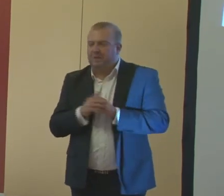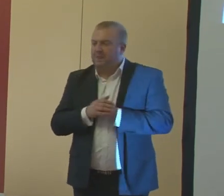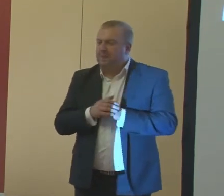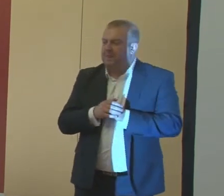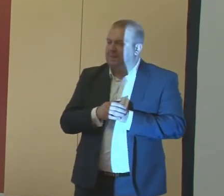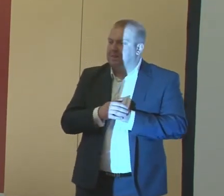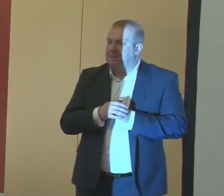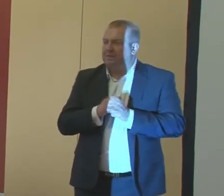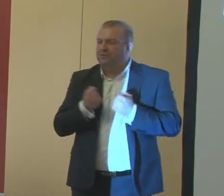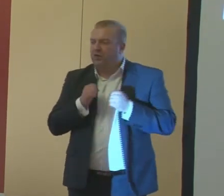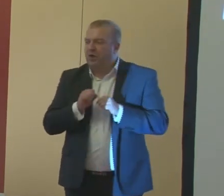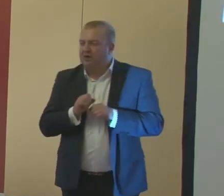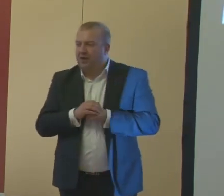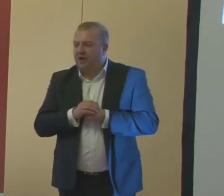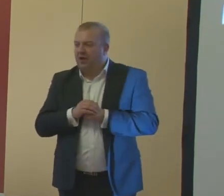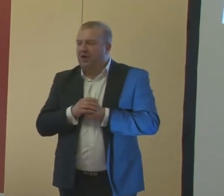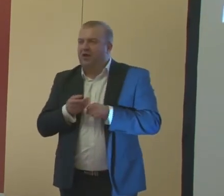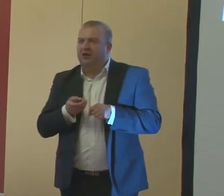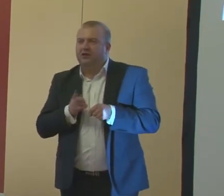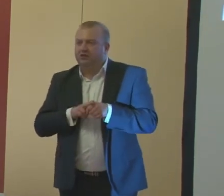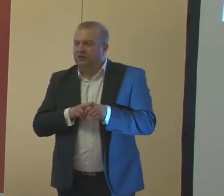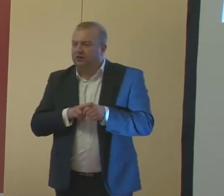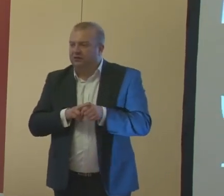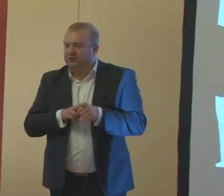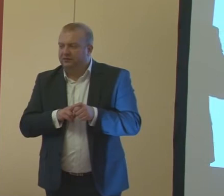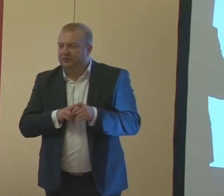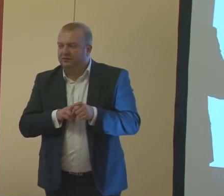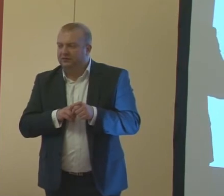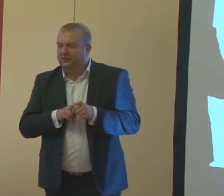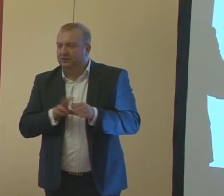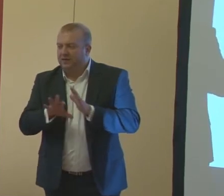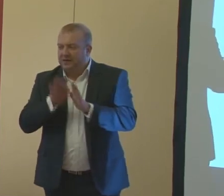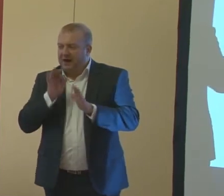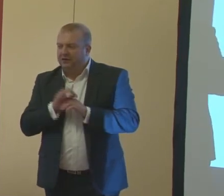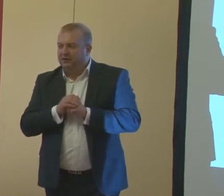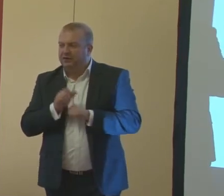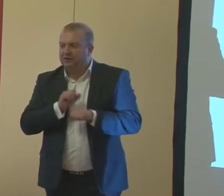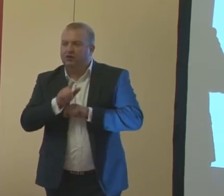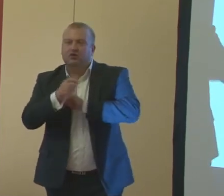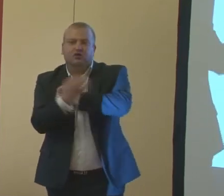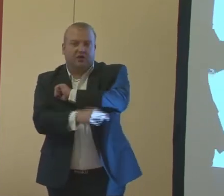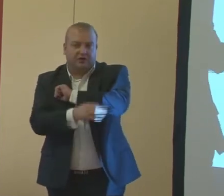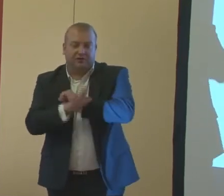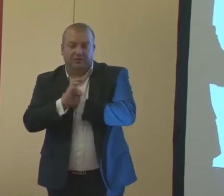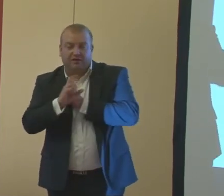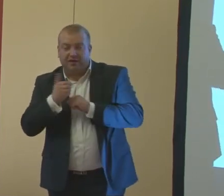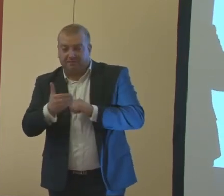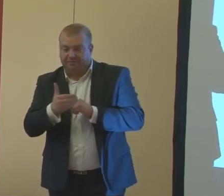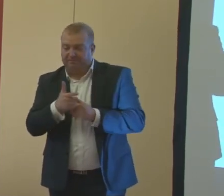Trzecie działania, które, grupę osób, którą wybraliśmy, są to studenci, bowiem